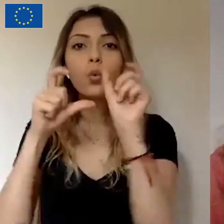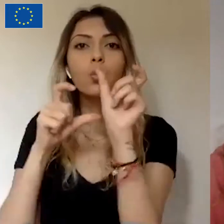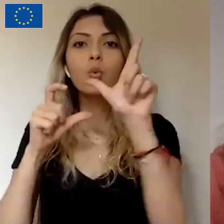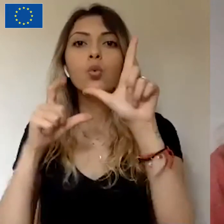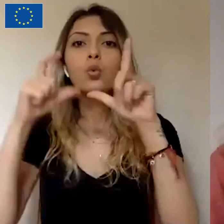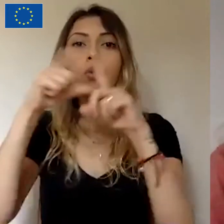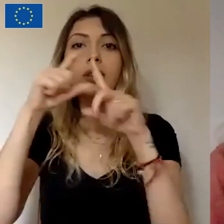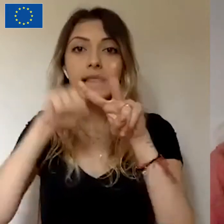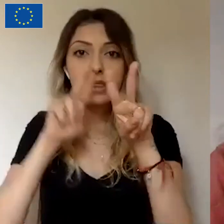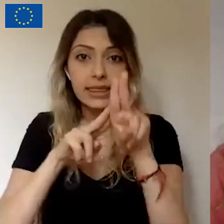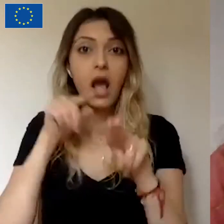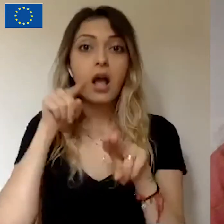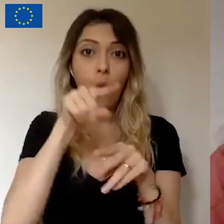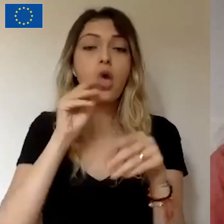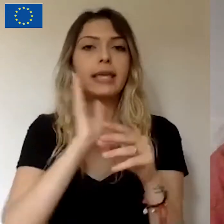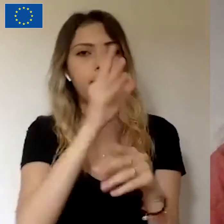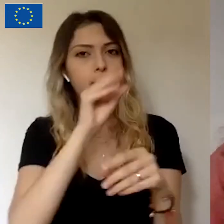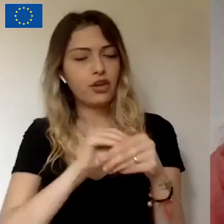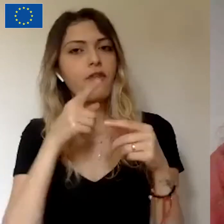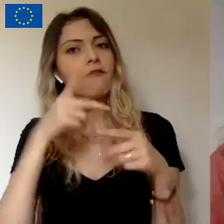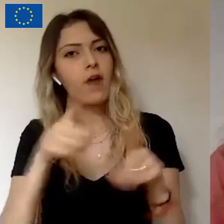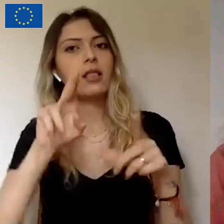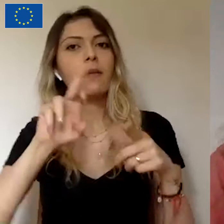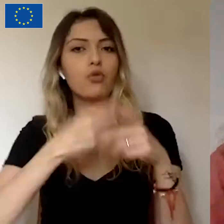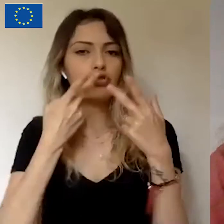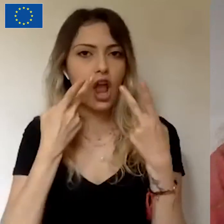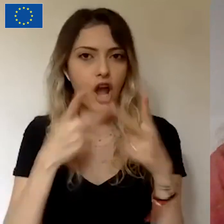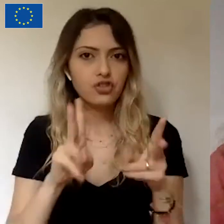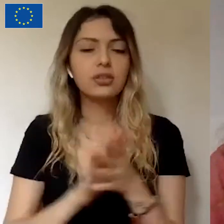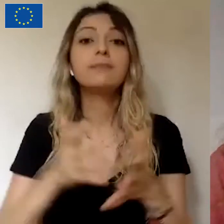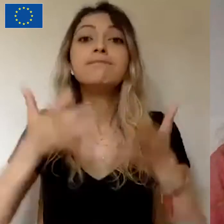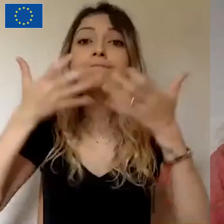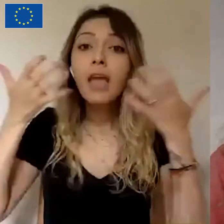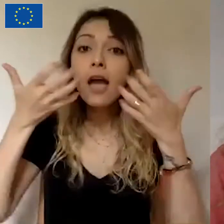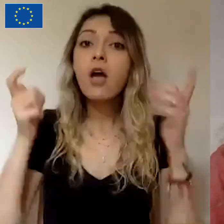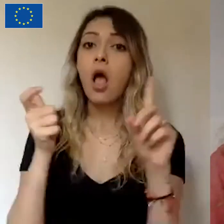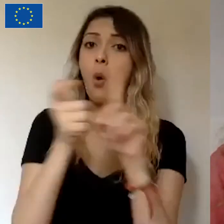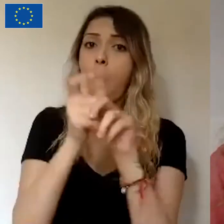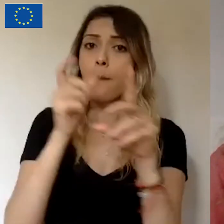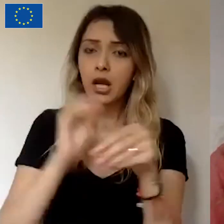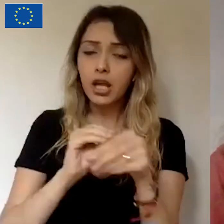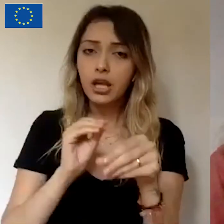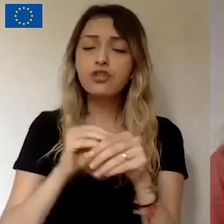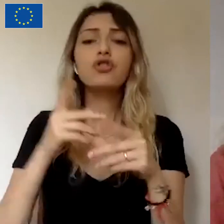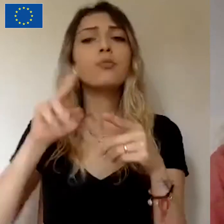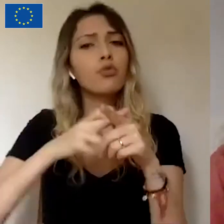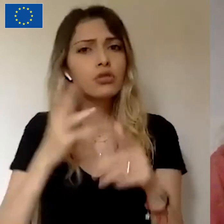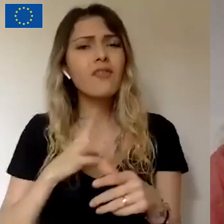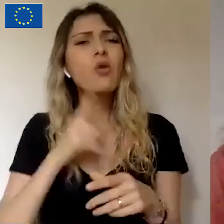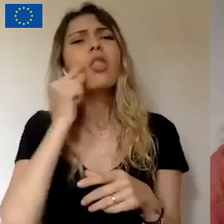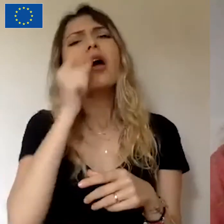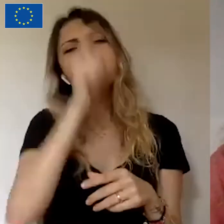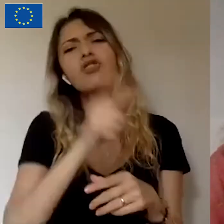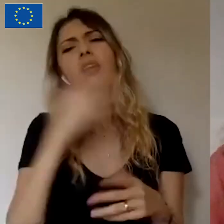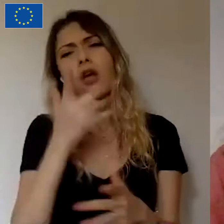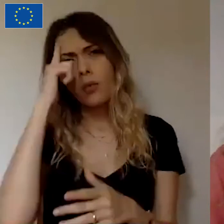Hayvanları korumak adına açılmış barınak projeleri var. Bunlar daha çok bireysel olarak açılmış projeler geliyor. Senbe Gel Derneği'nin